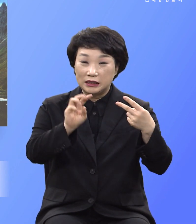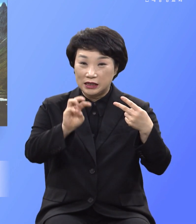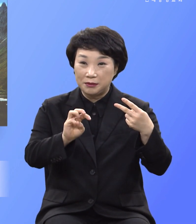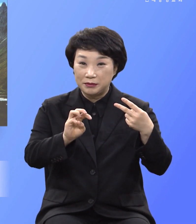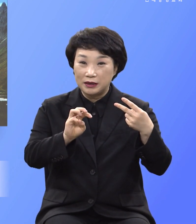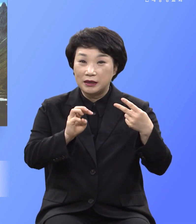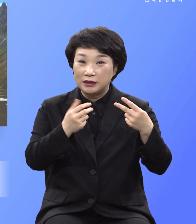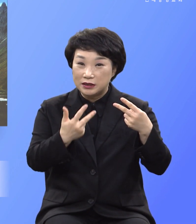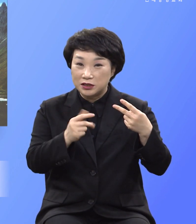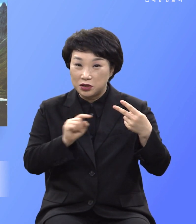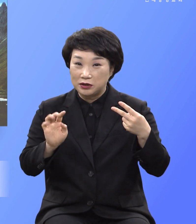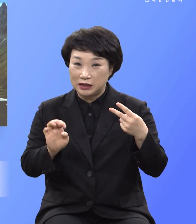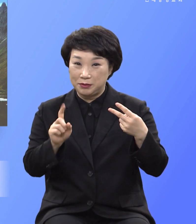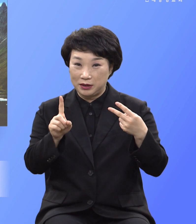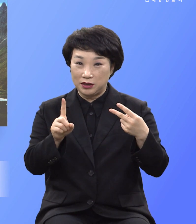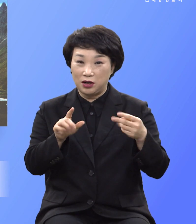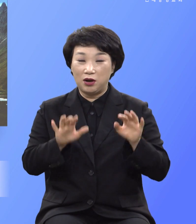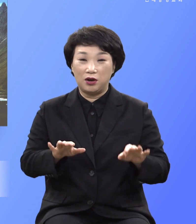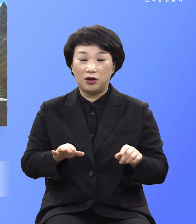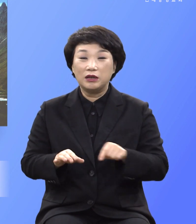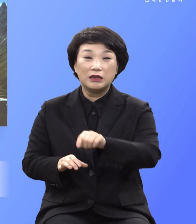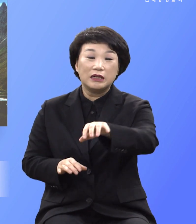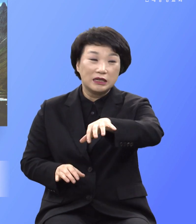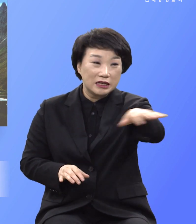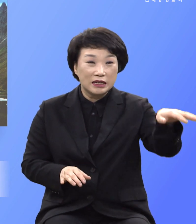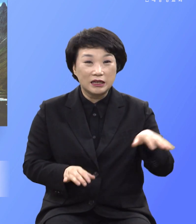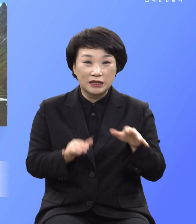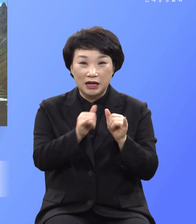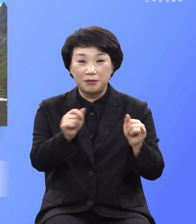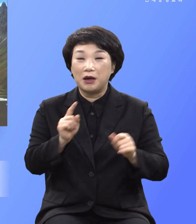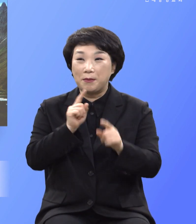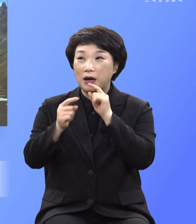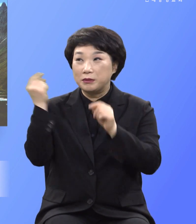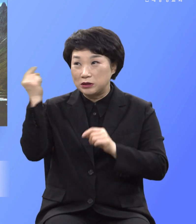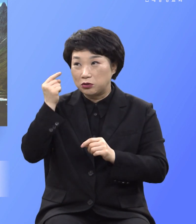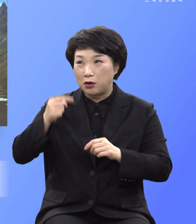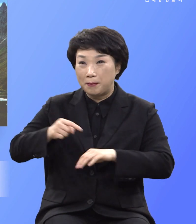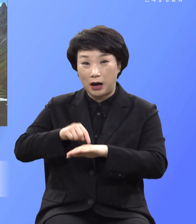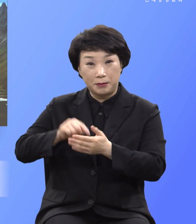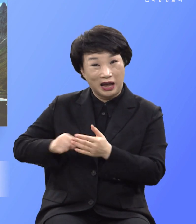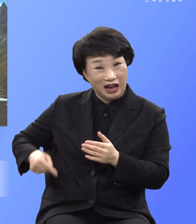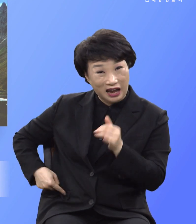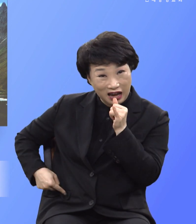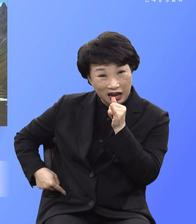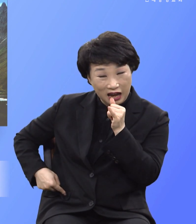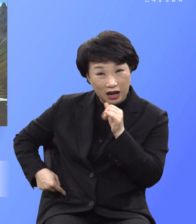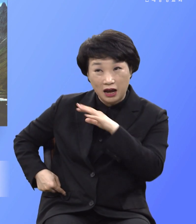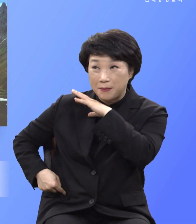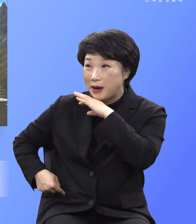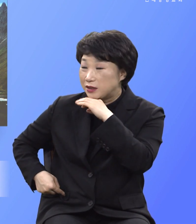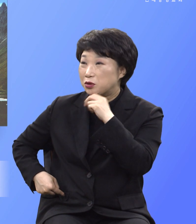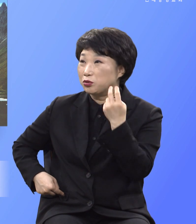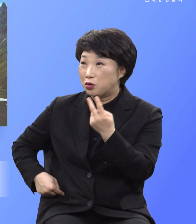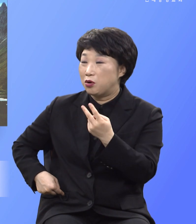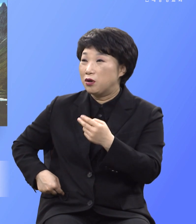41절에 저희가 이 말을 듣고 마음에 찔려 베드로와 다른 제자에게